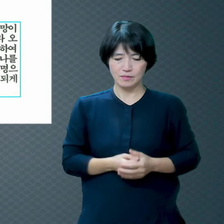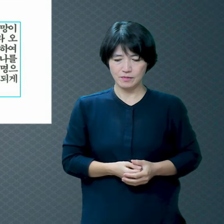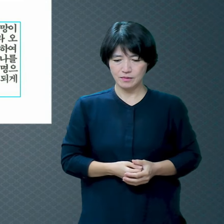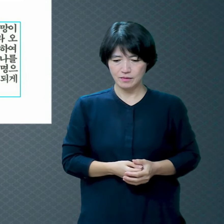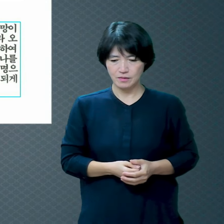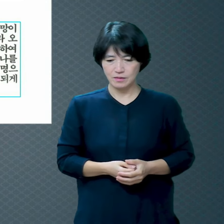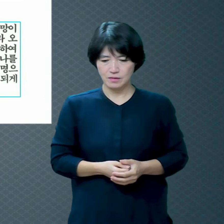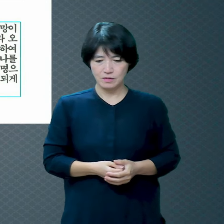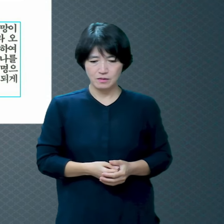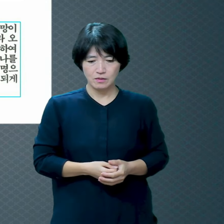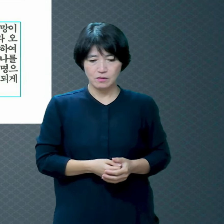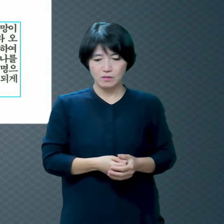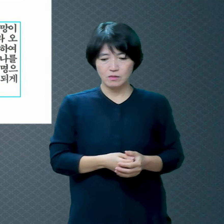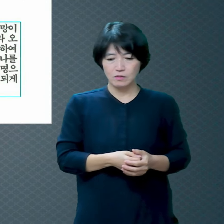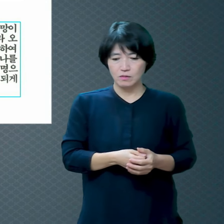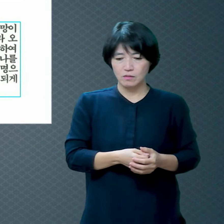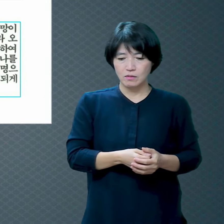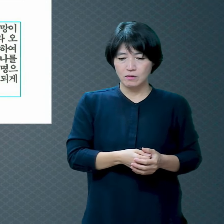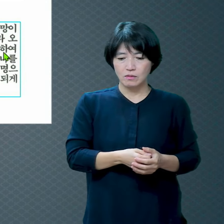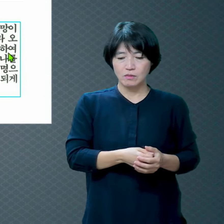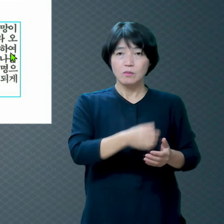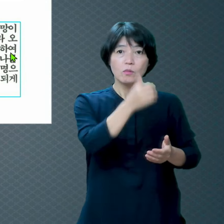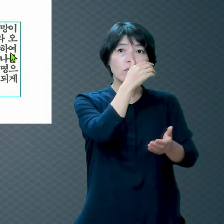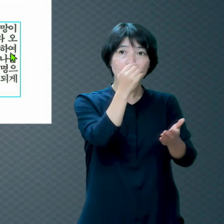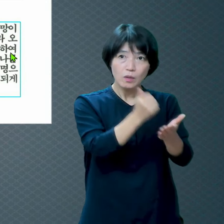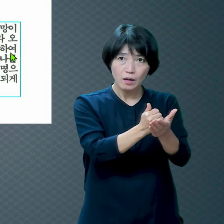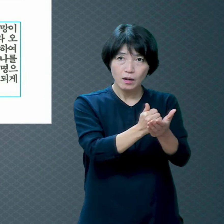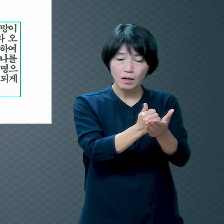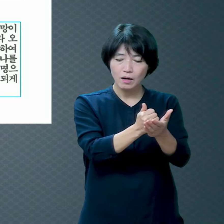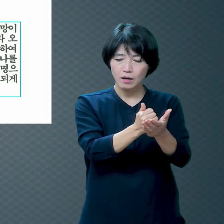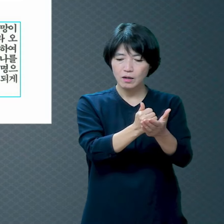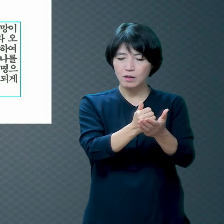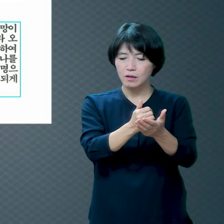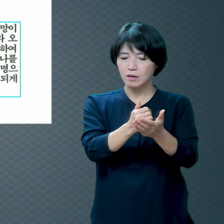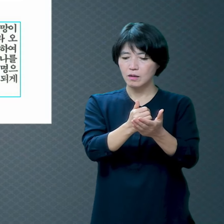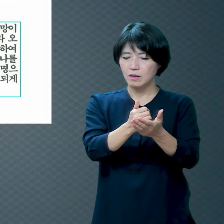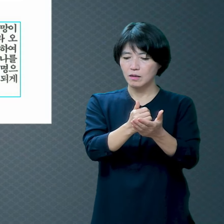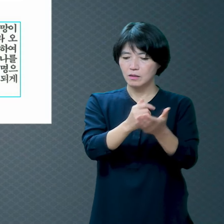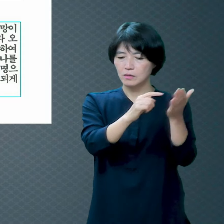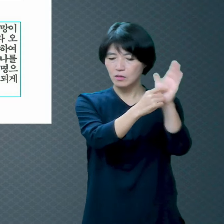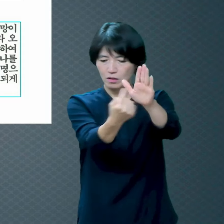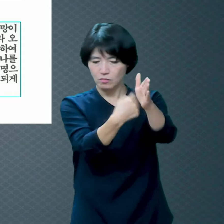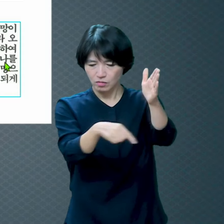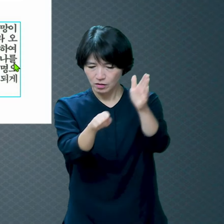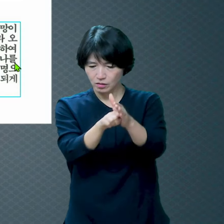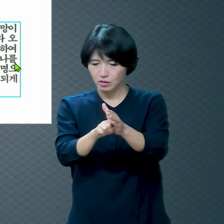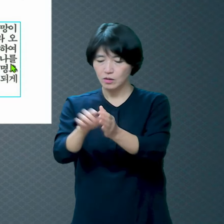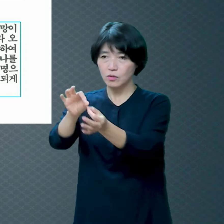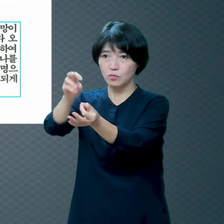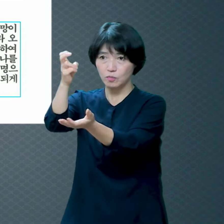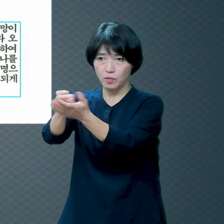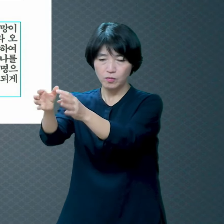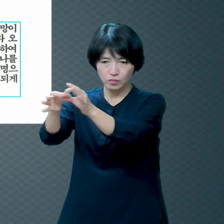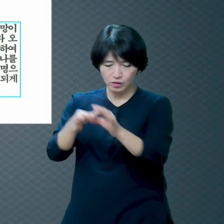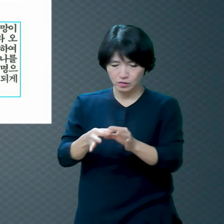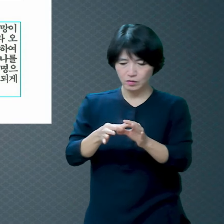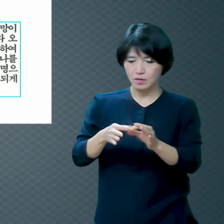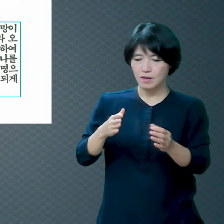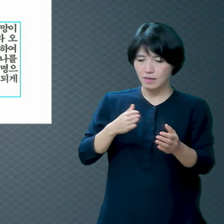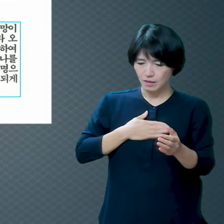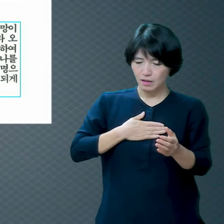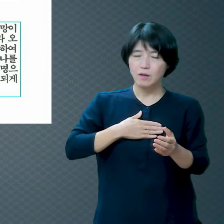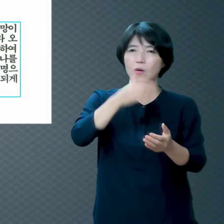죄가 죄로 드러나기 위하여 선한 그것으로 말미암아 나를 죽게